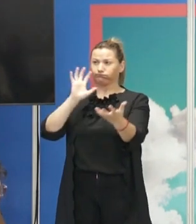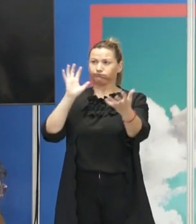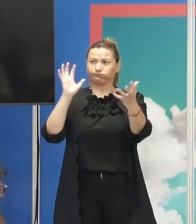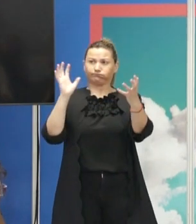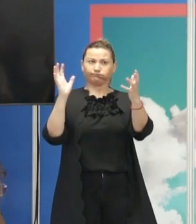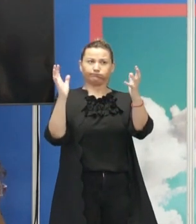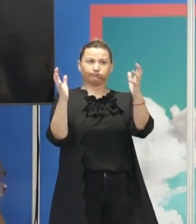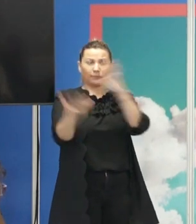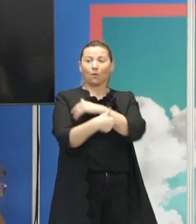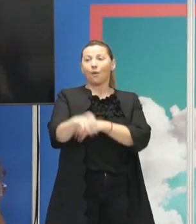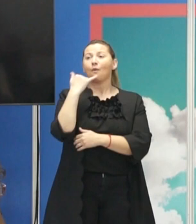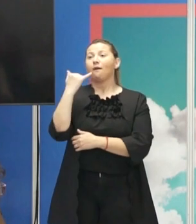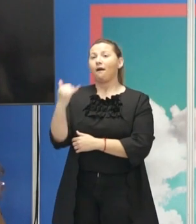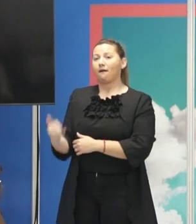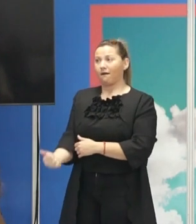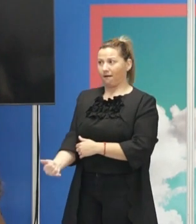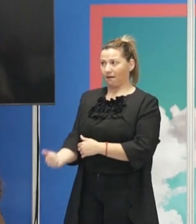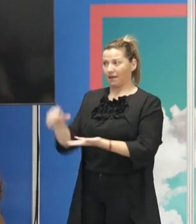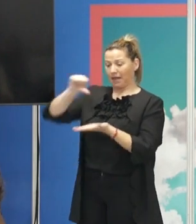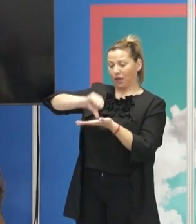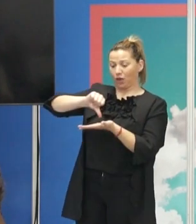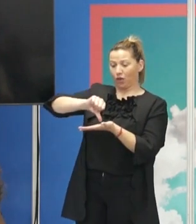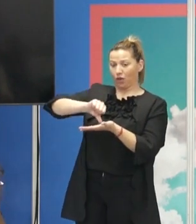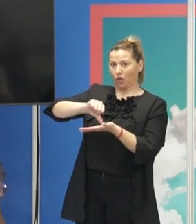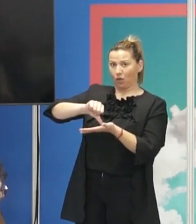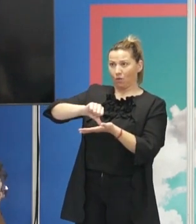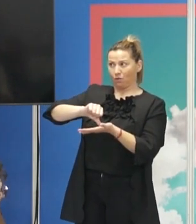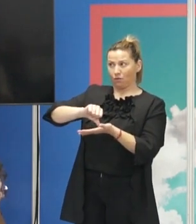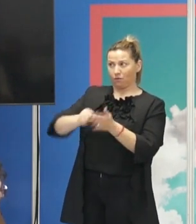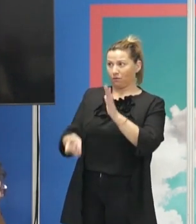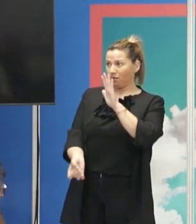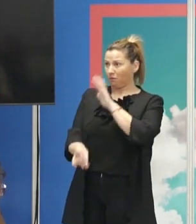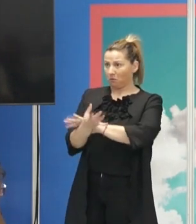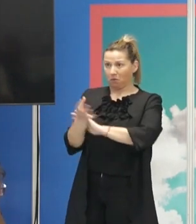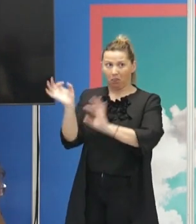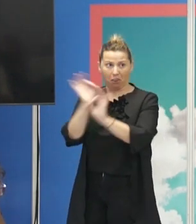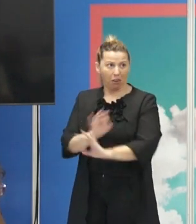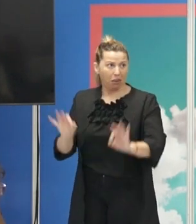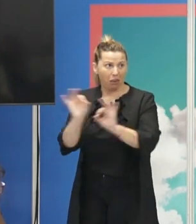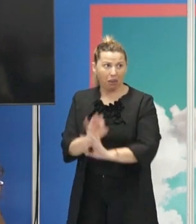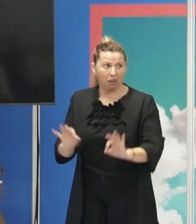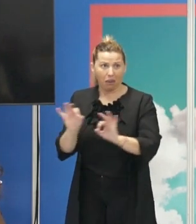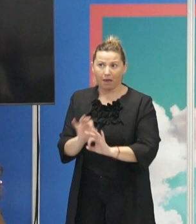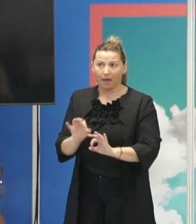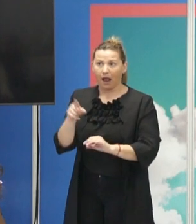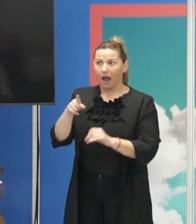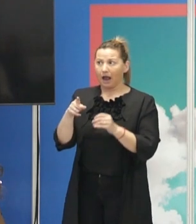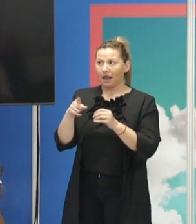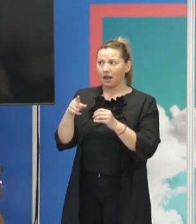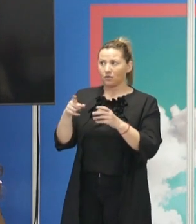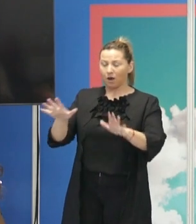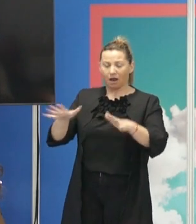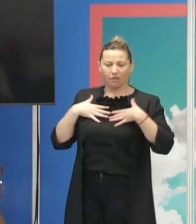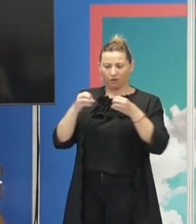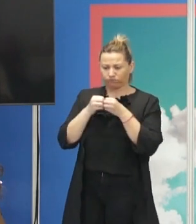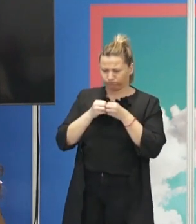de que cuando la energía que está en su núcleo deja de ser producida, porque ya no hay combustible nuclear, se produce un colapso y una reacción que